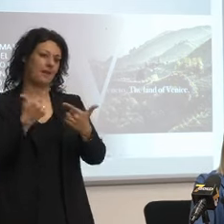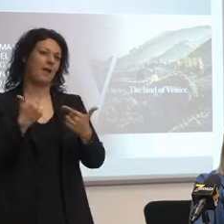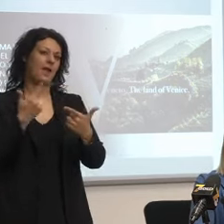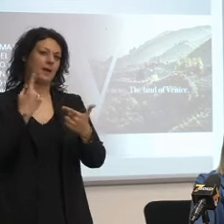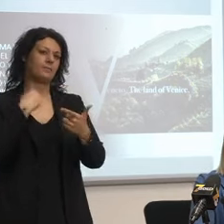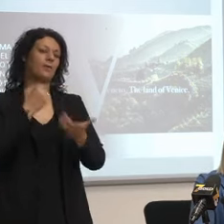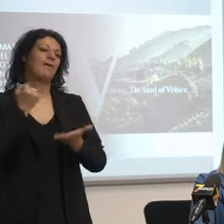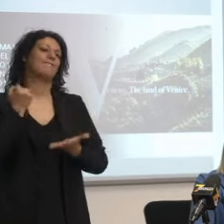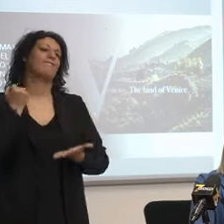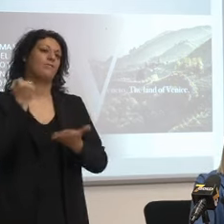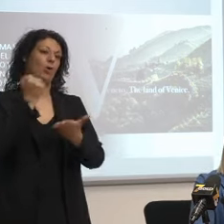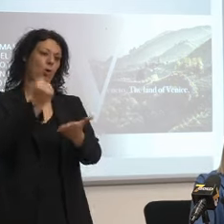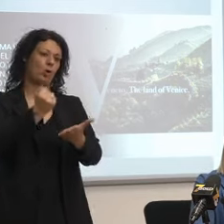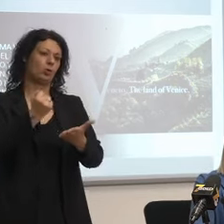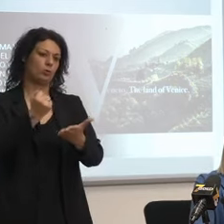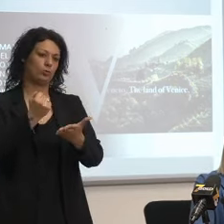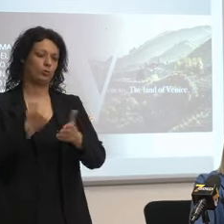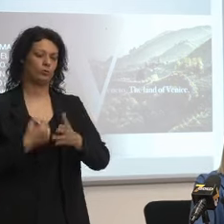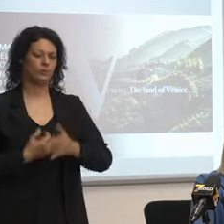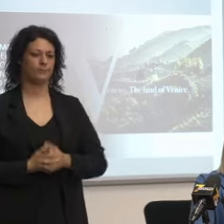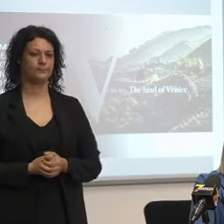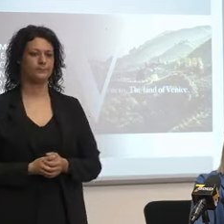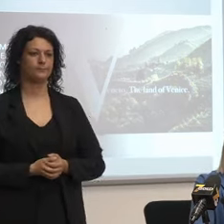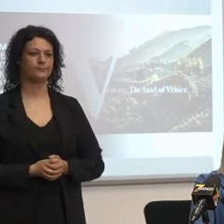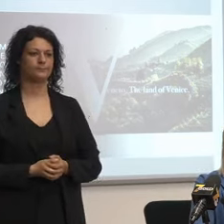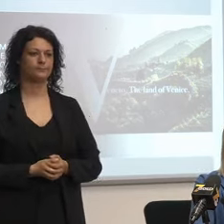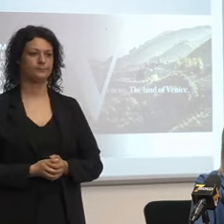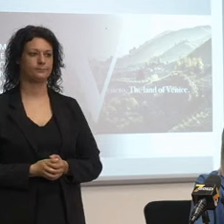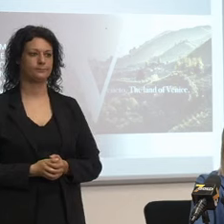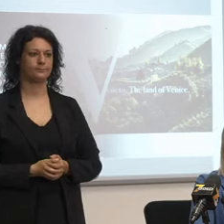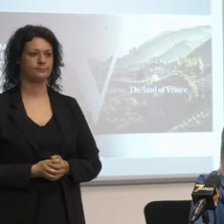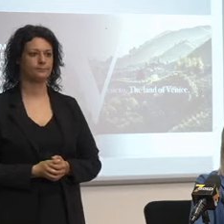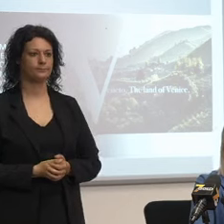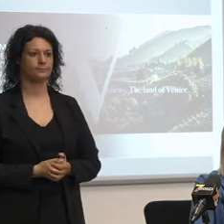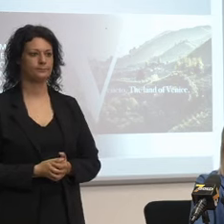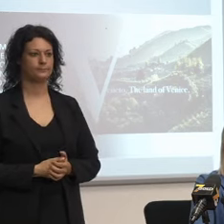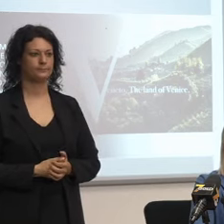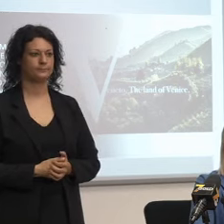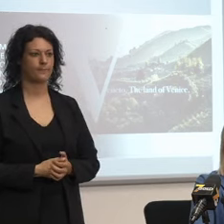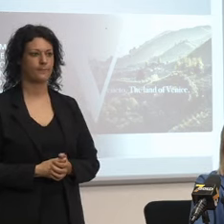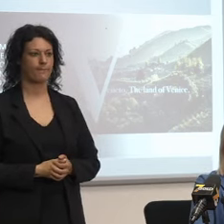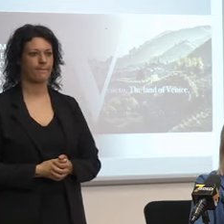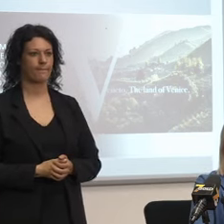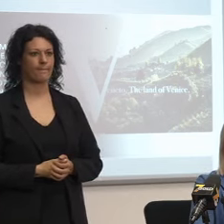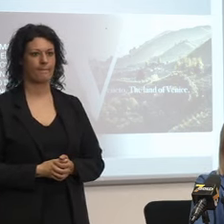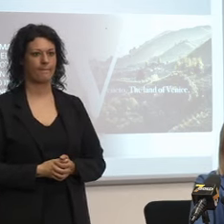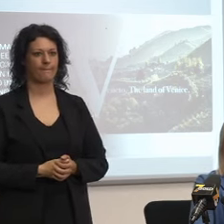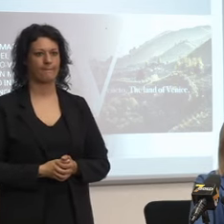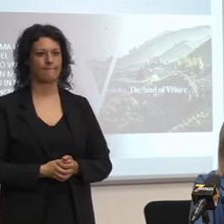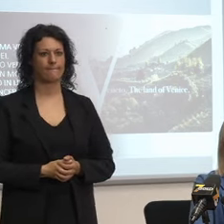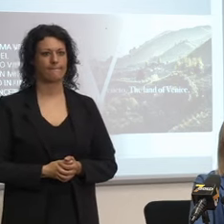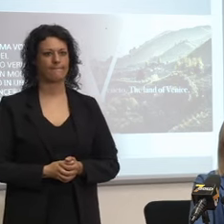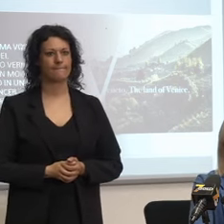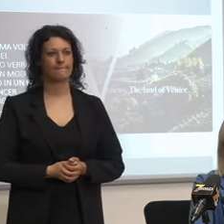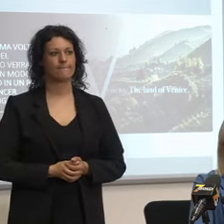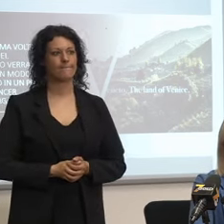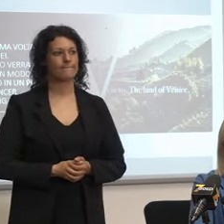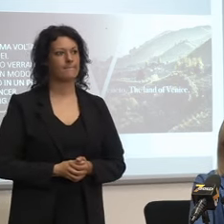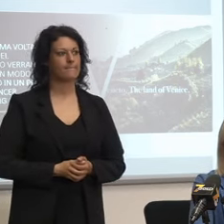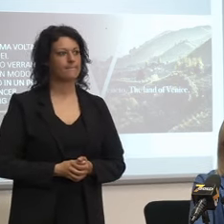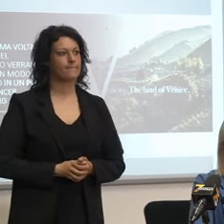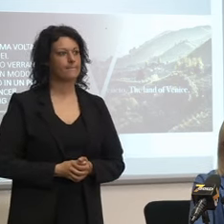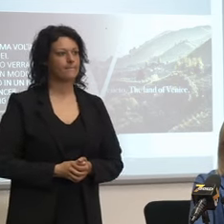vari fondi insomma come c'eravamo già mossi di fatto quindi questa è la situazione oggi grazie assessore